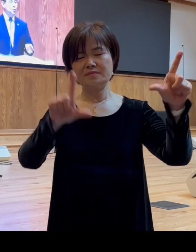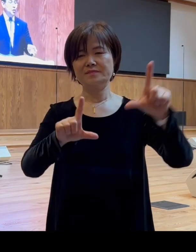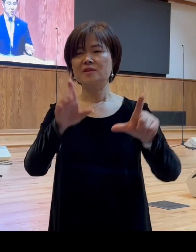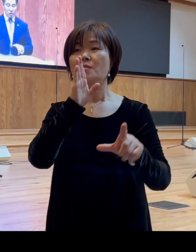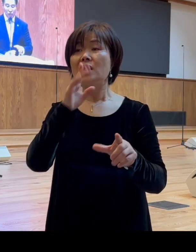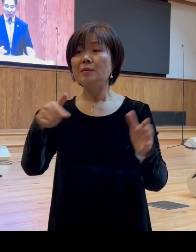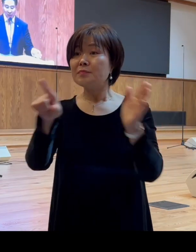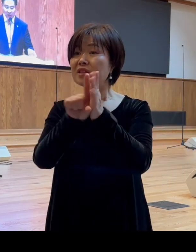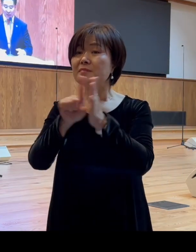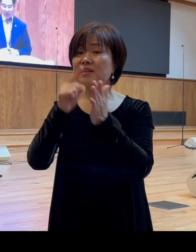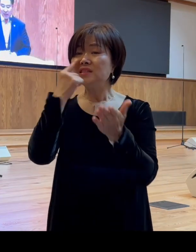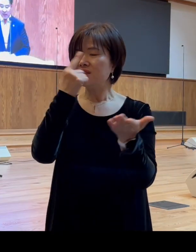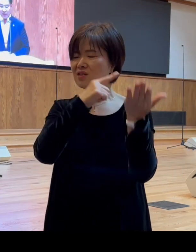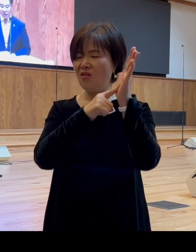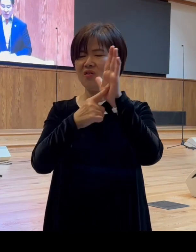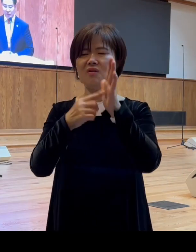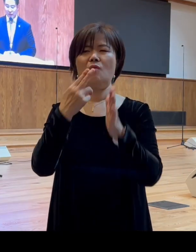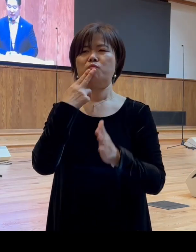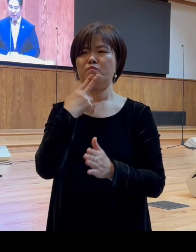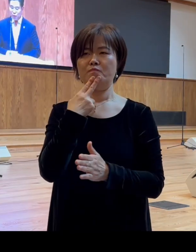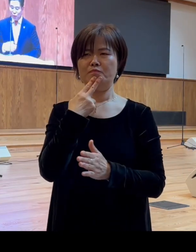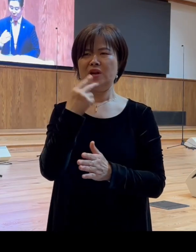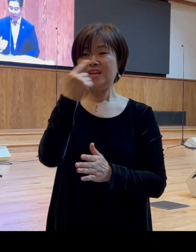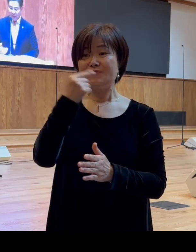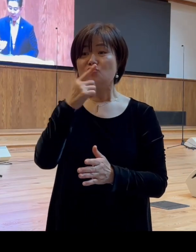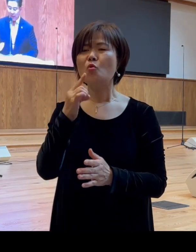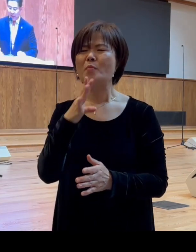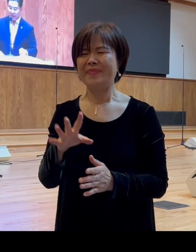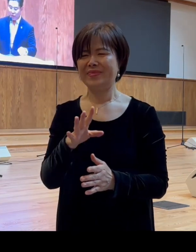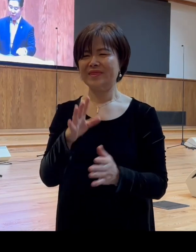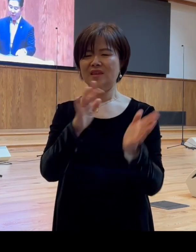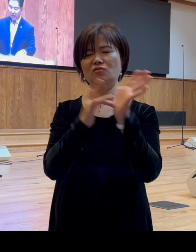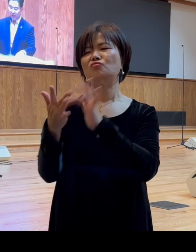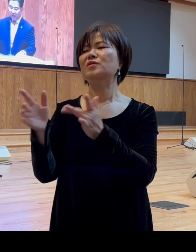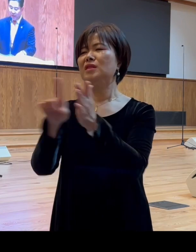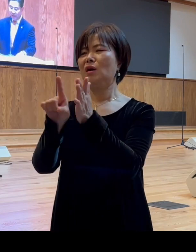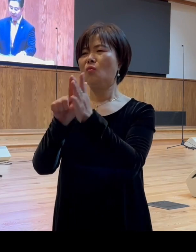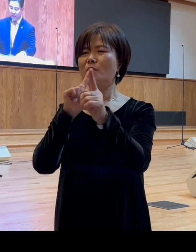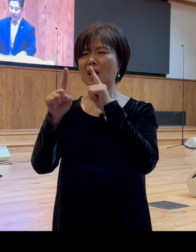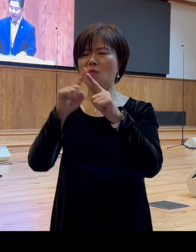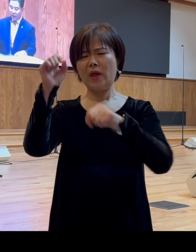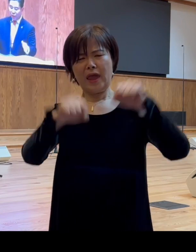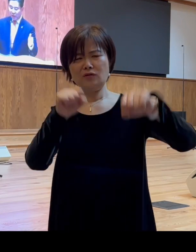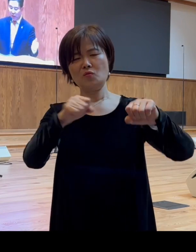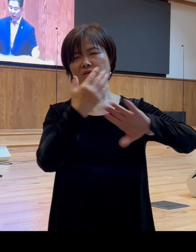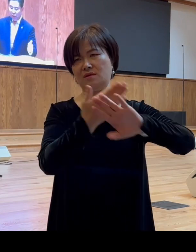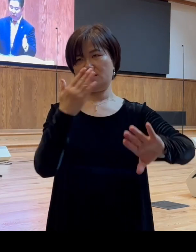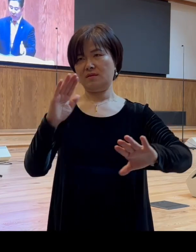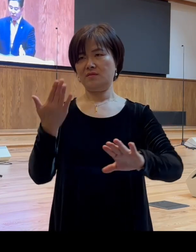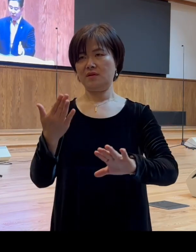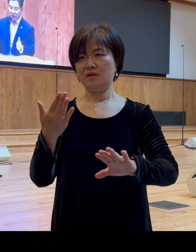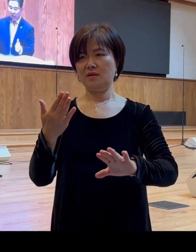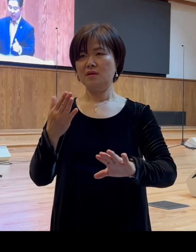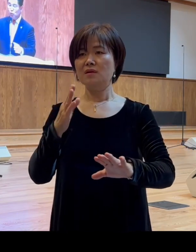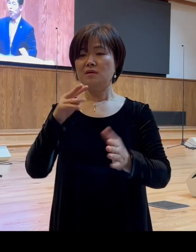증거가 나타나지 않았다는 것이죠 입술로만 이야기한 것입니다 여러분 우리가 상황과 과정을 다 알 수 없지만